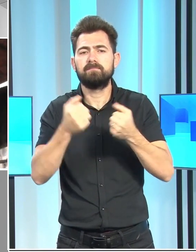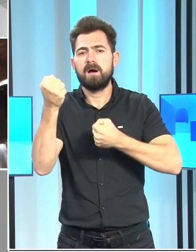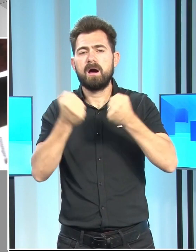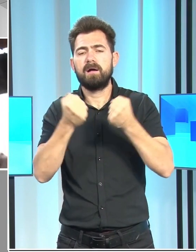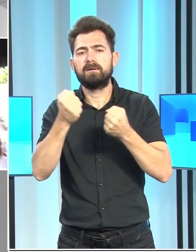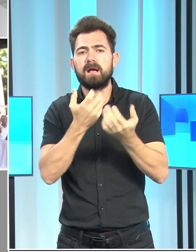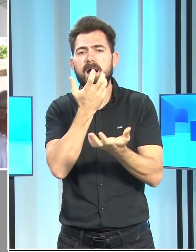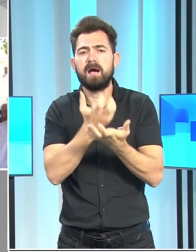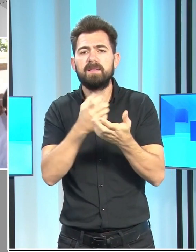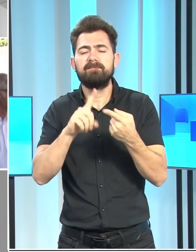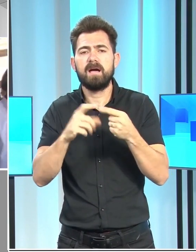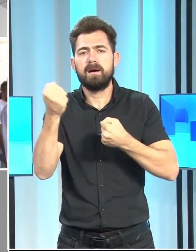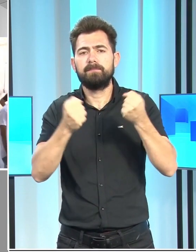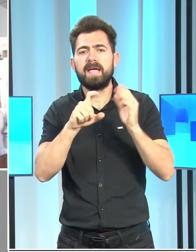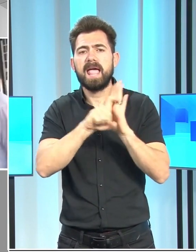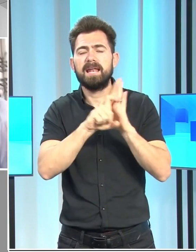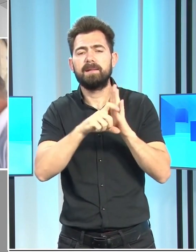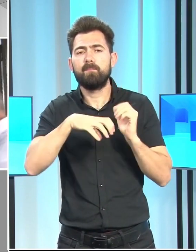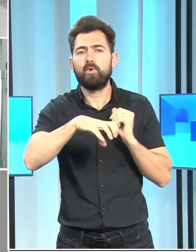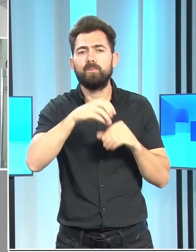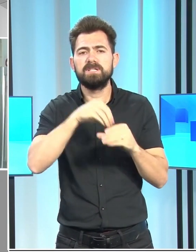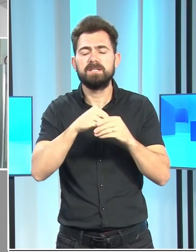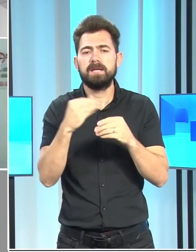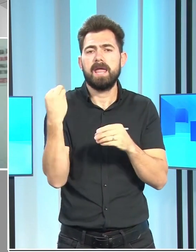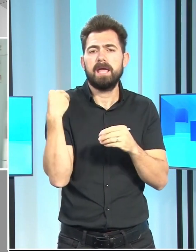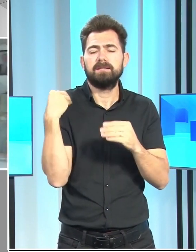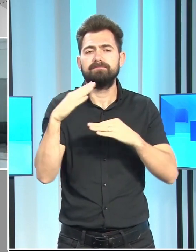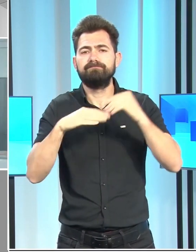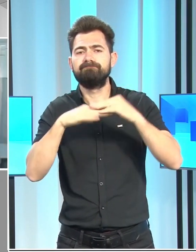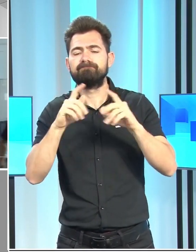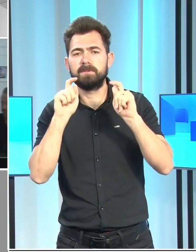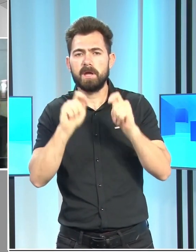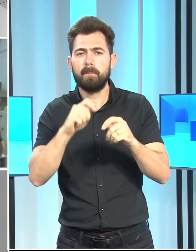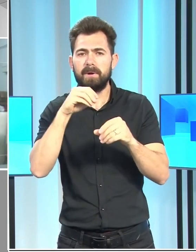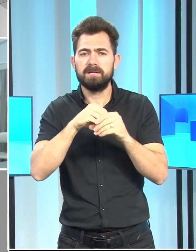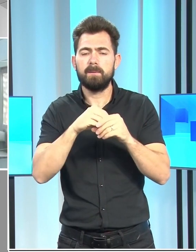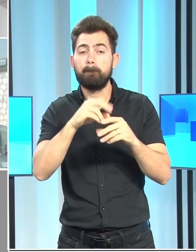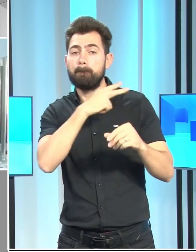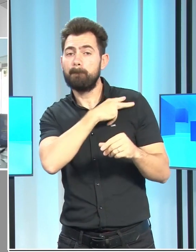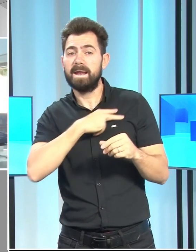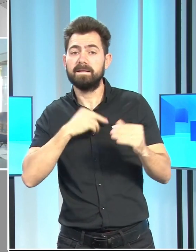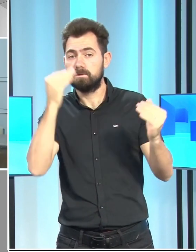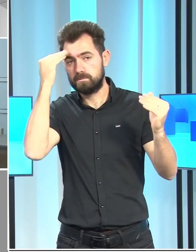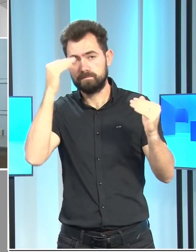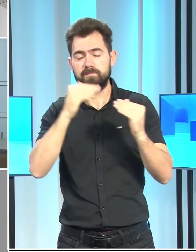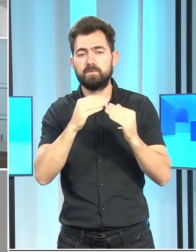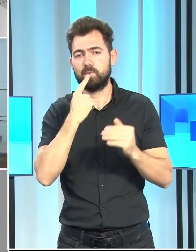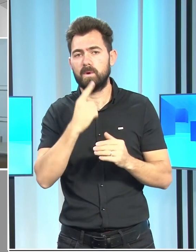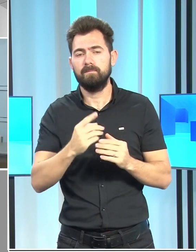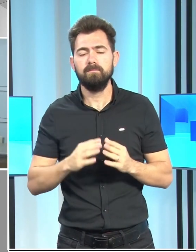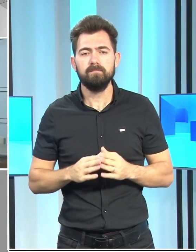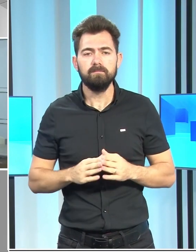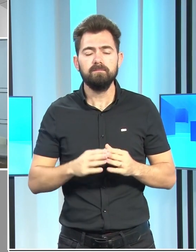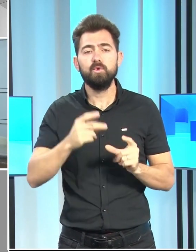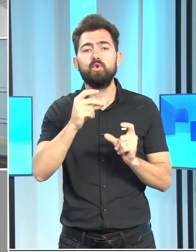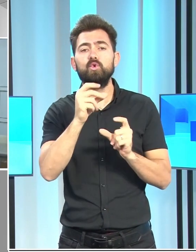araç kayıt ve ehliyet birimi için yeni bina yapmak üzere belediye ile uzlaştıklarını söyledi.